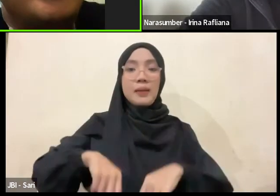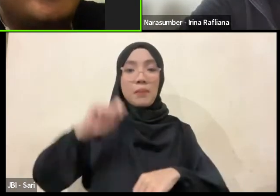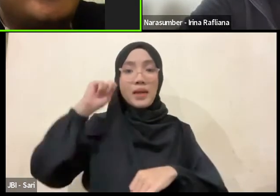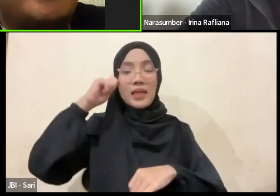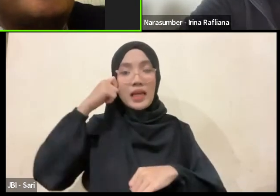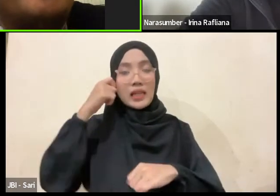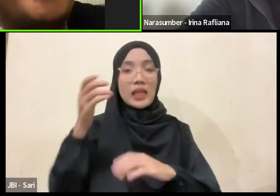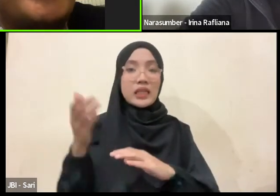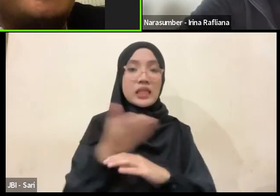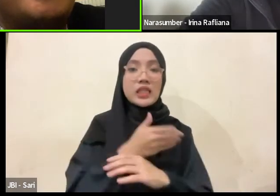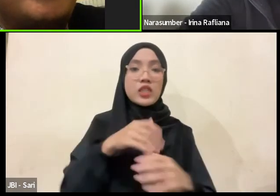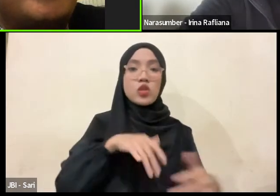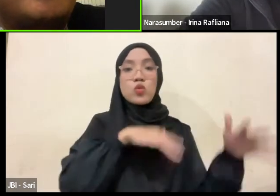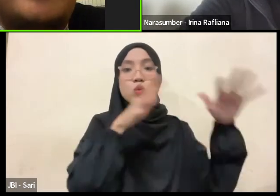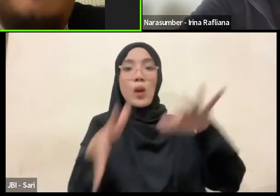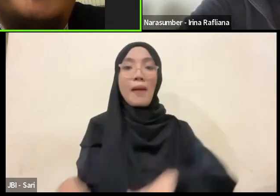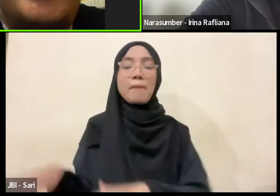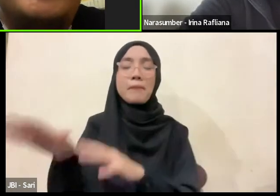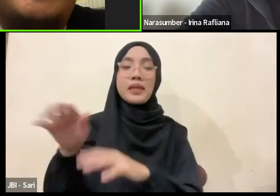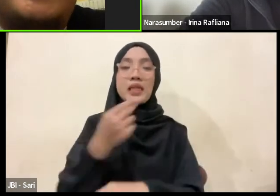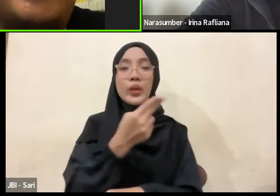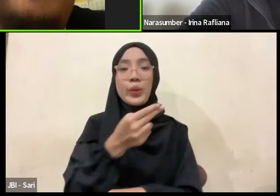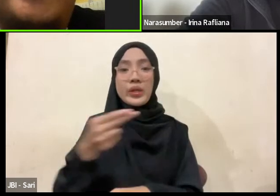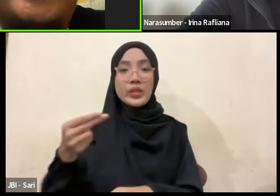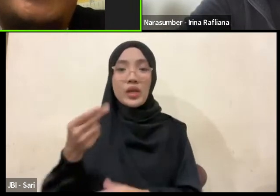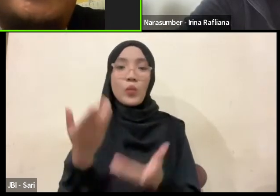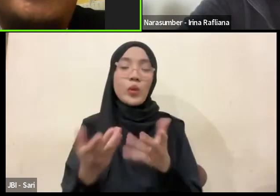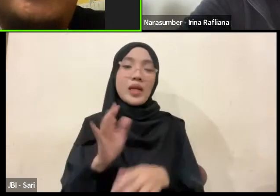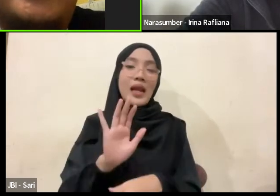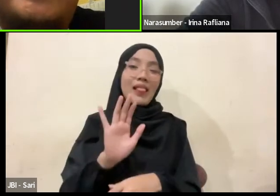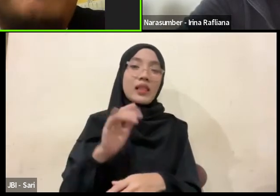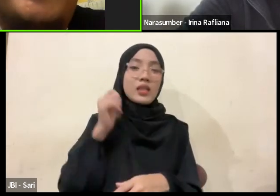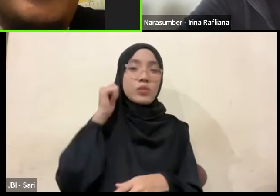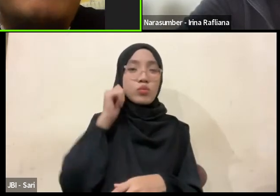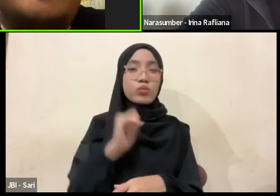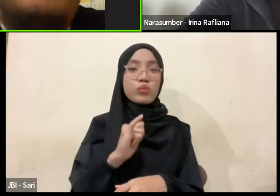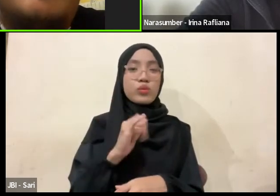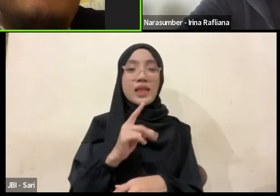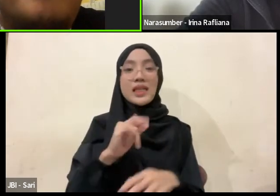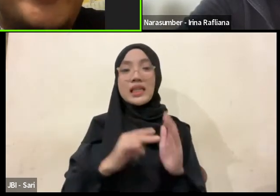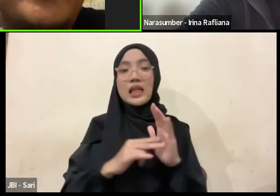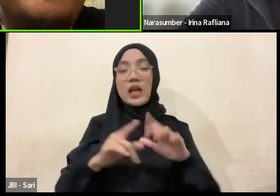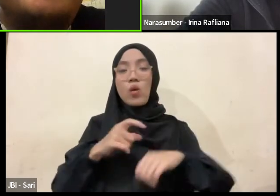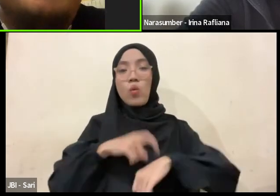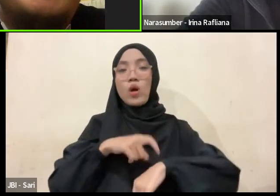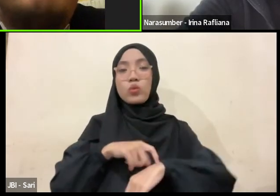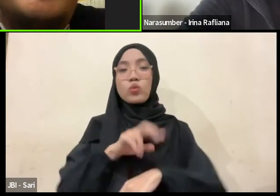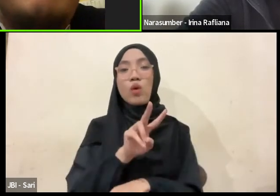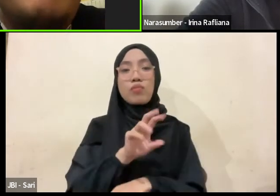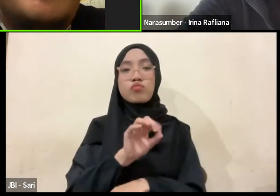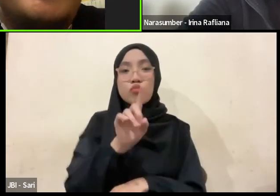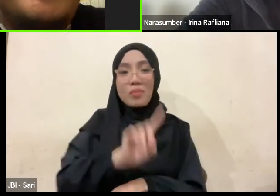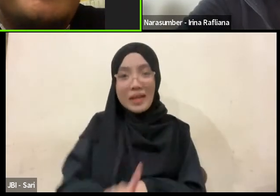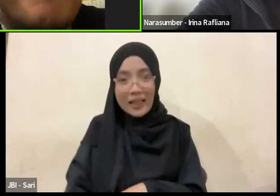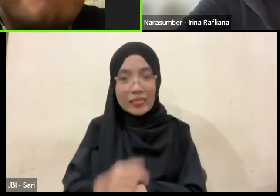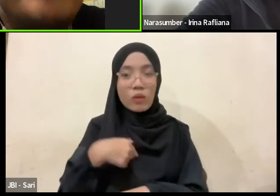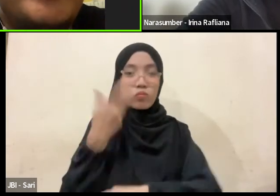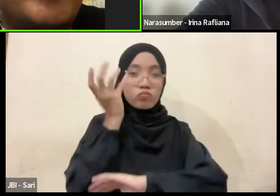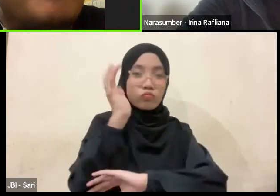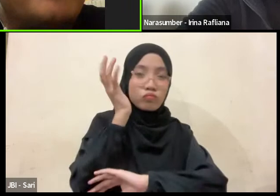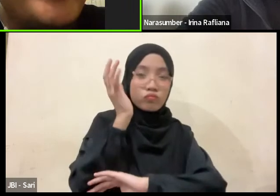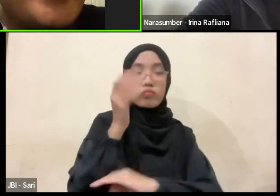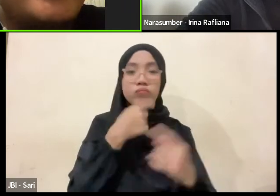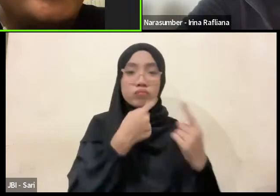Indonesia. Kemudian kurang lebih nanti Ibu Irina kita berikan waktu 20 menit untuk menyampaikan paparannya.